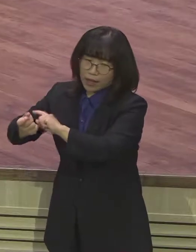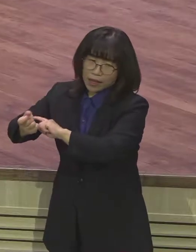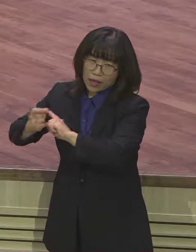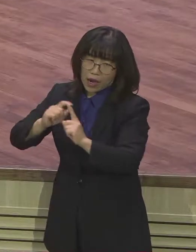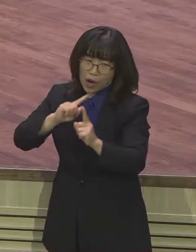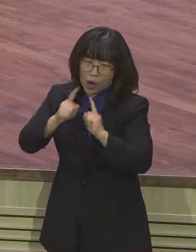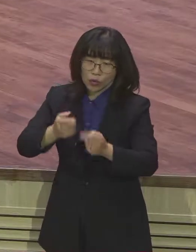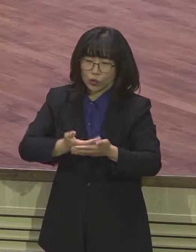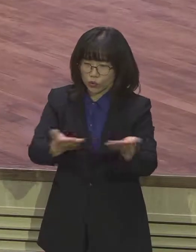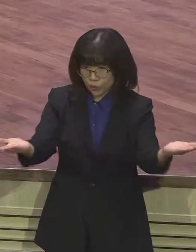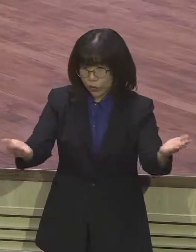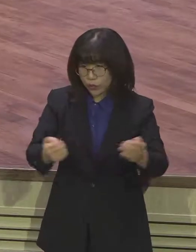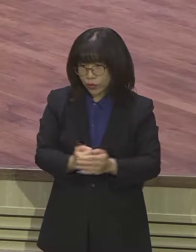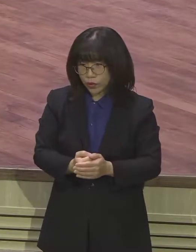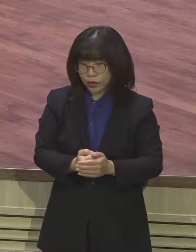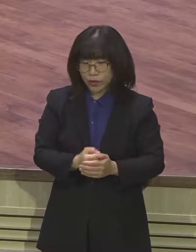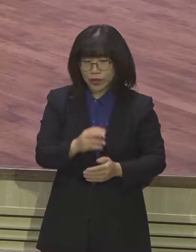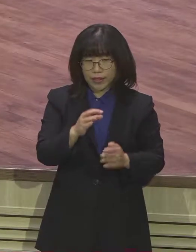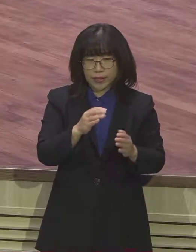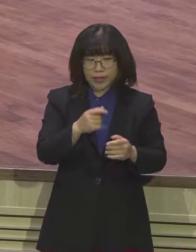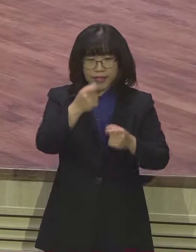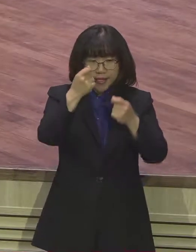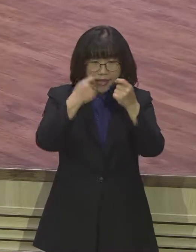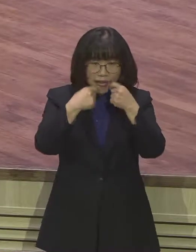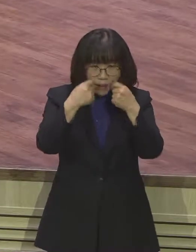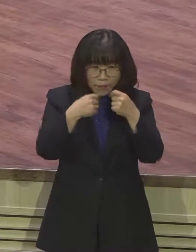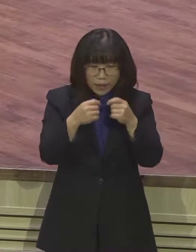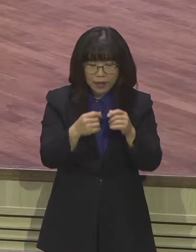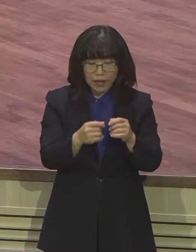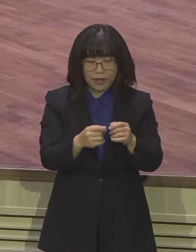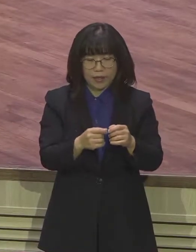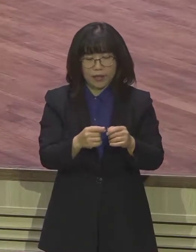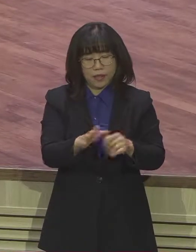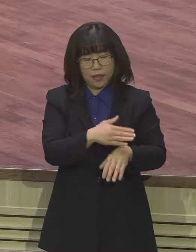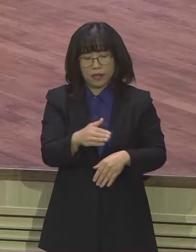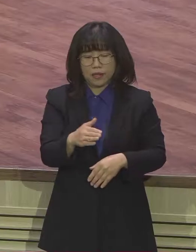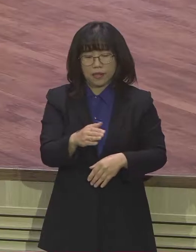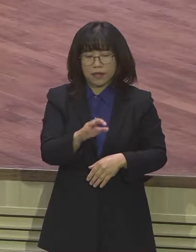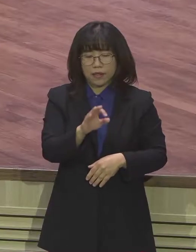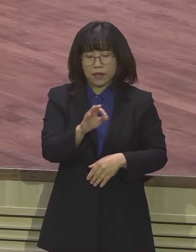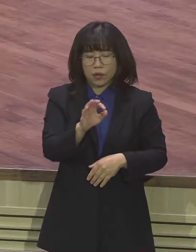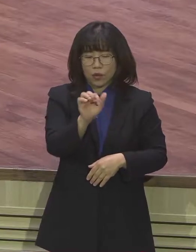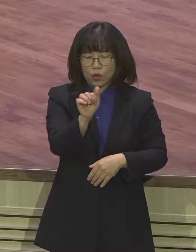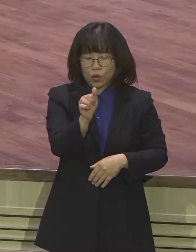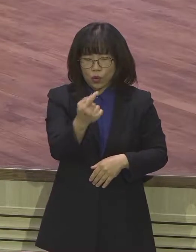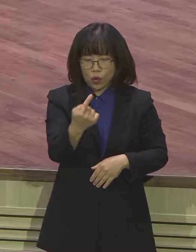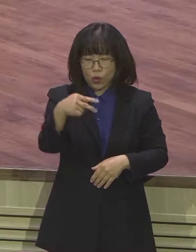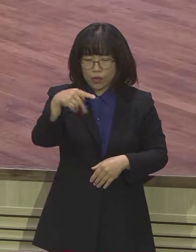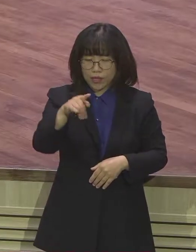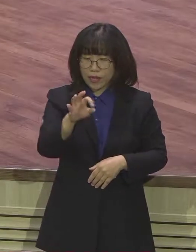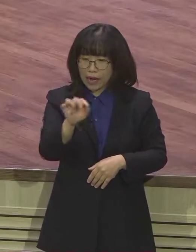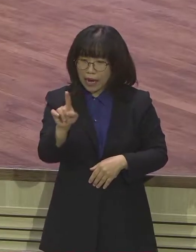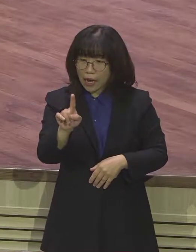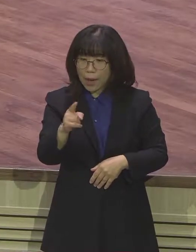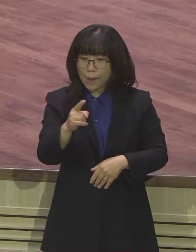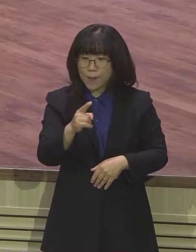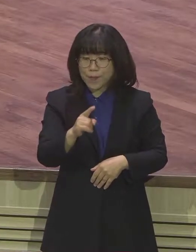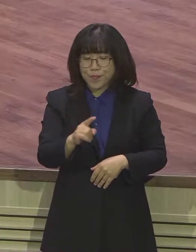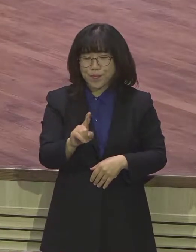눈물의 선지자다 라고 이야기를 합니다. 호세야 선지자를 말할 때는 사랑의 선지자로 이야기를 하고 있습니다. 그렇다면 이